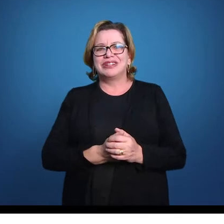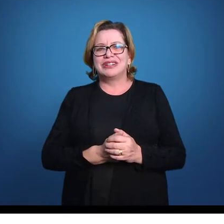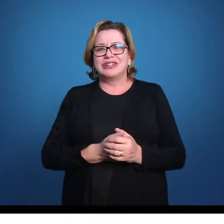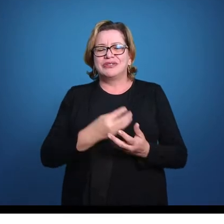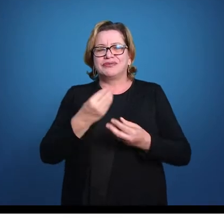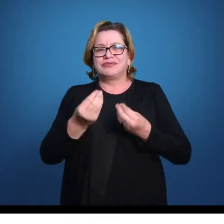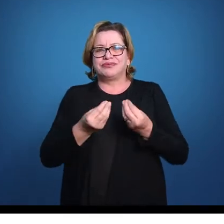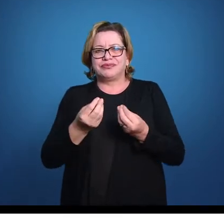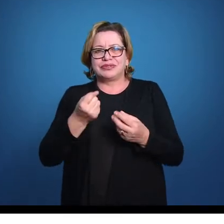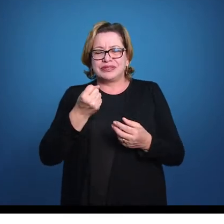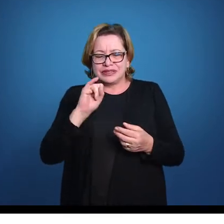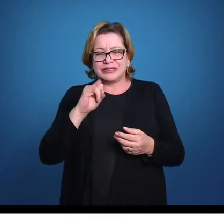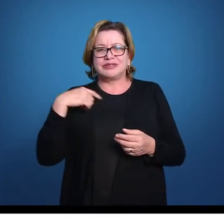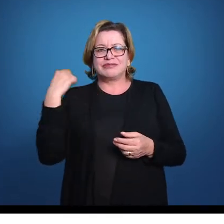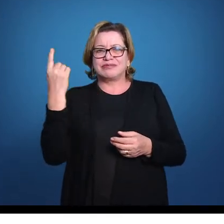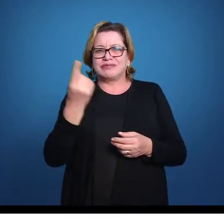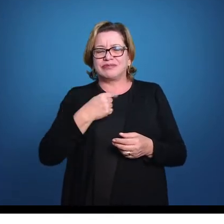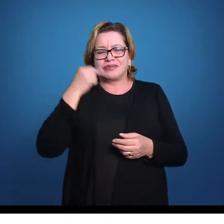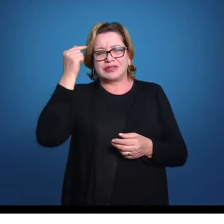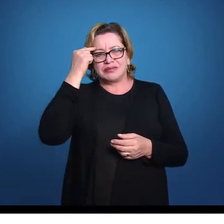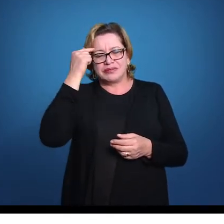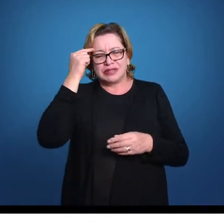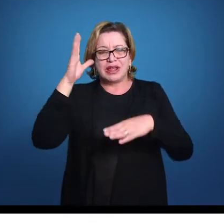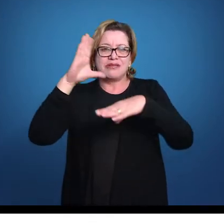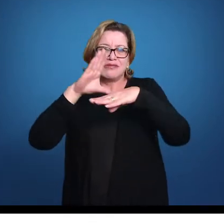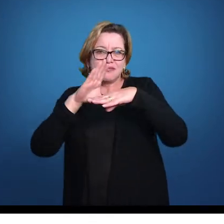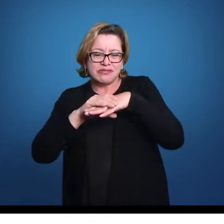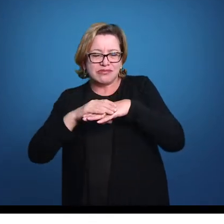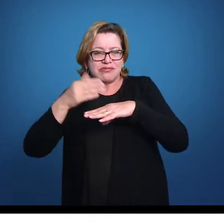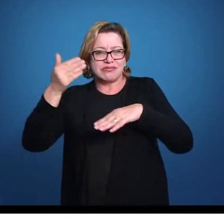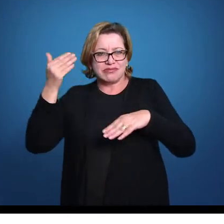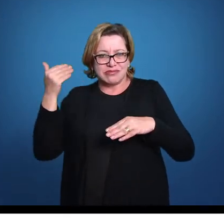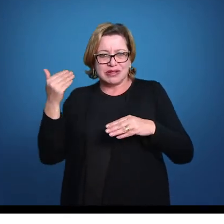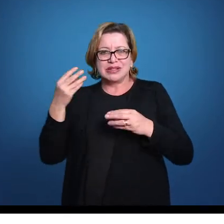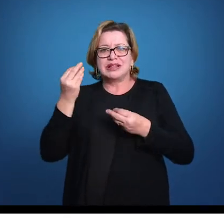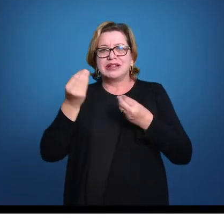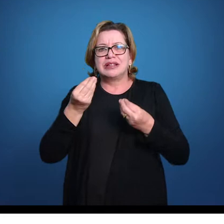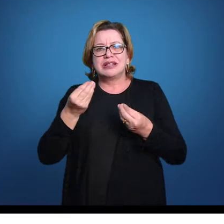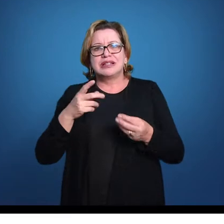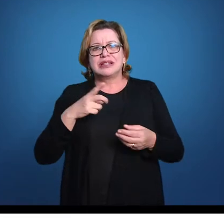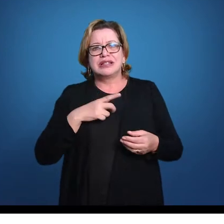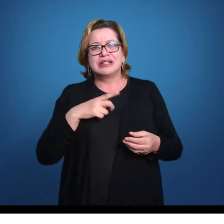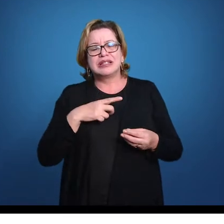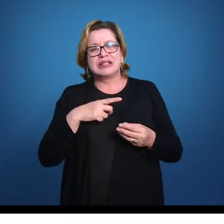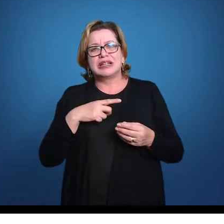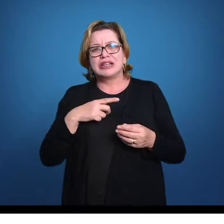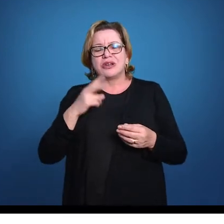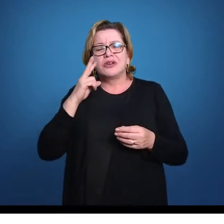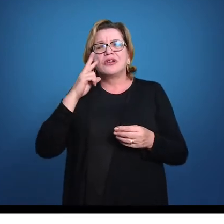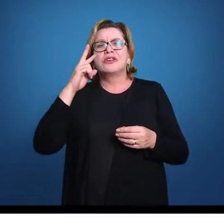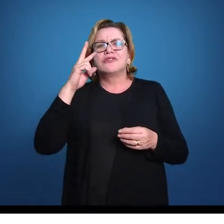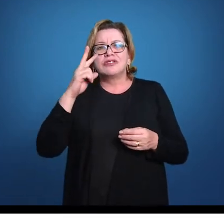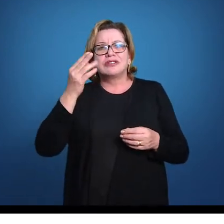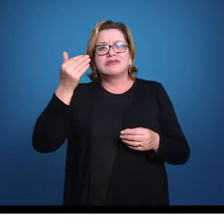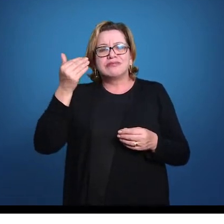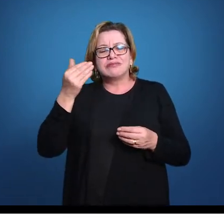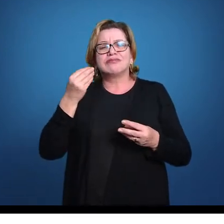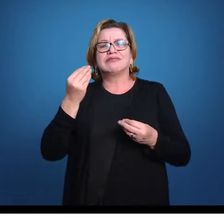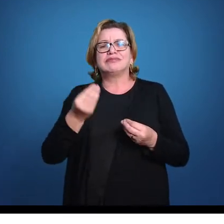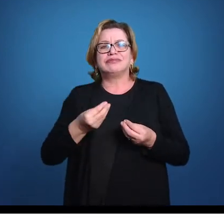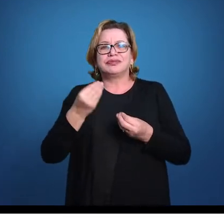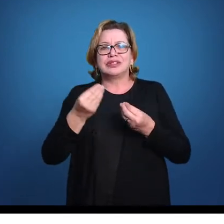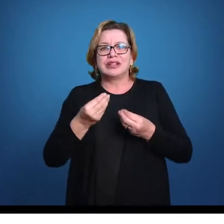Então, se a gente pensar aí num condrict primitivo, a gente tem aqui o bichinho que a gente estava vendo agora há pouco,